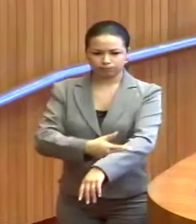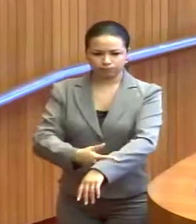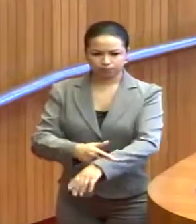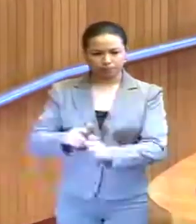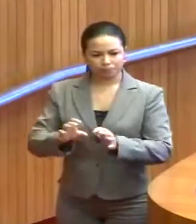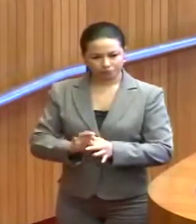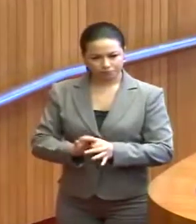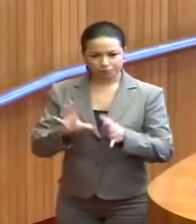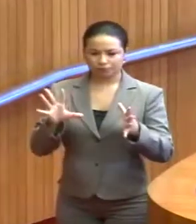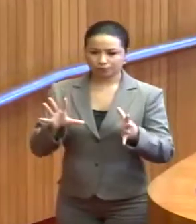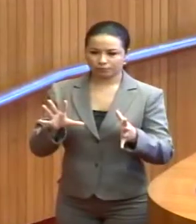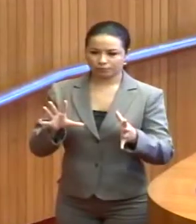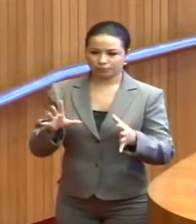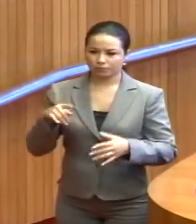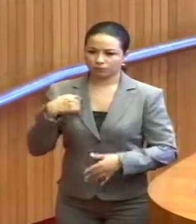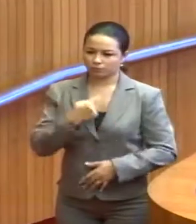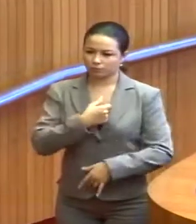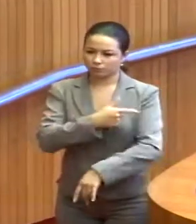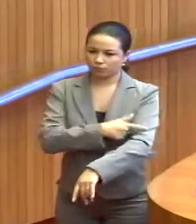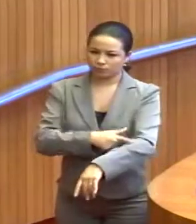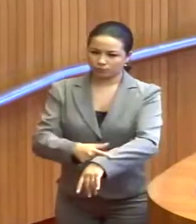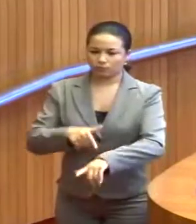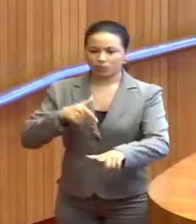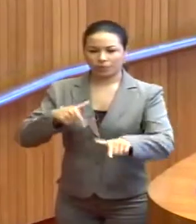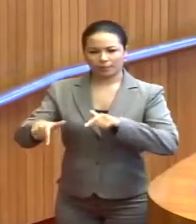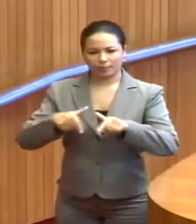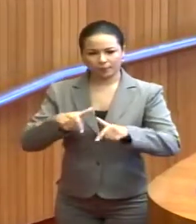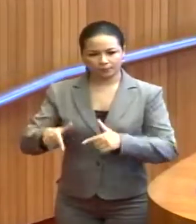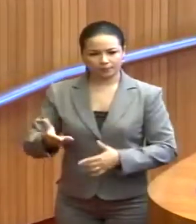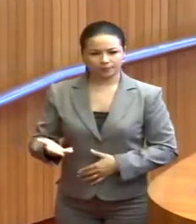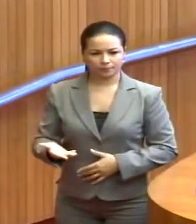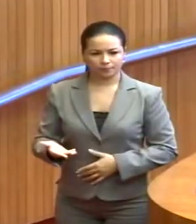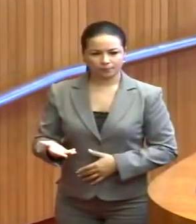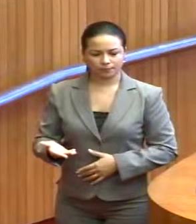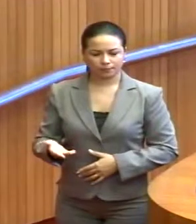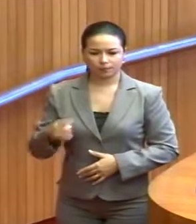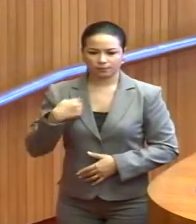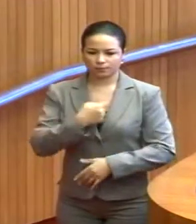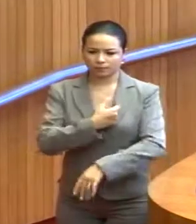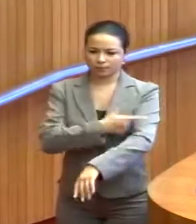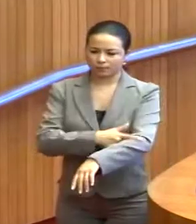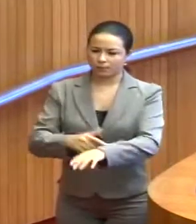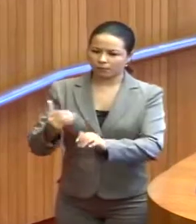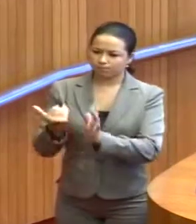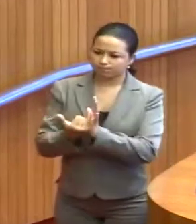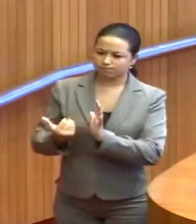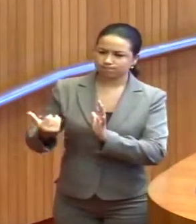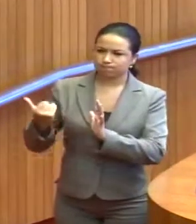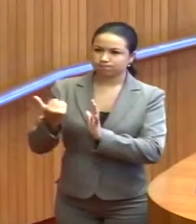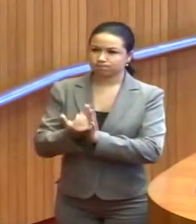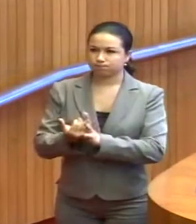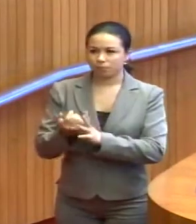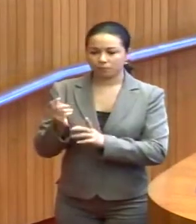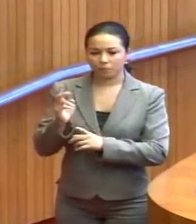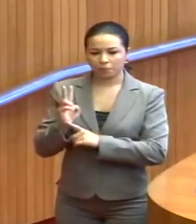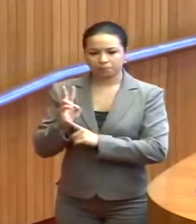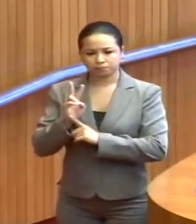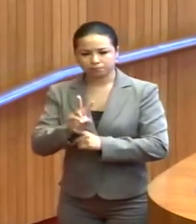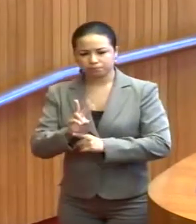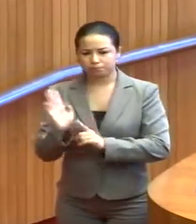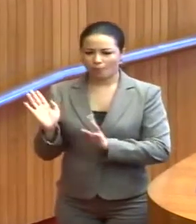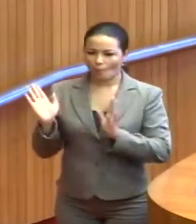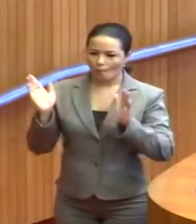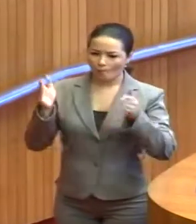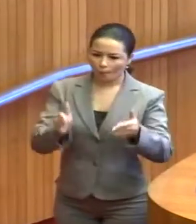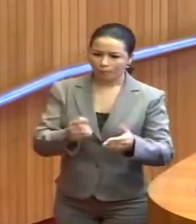independência, a nossa postura de trabalho, e a nossa postura, acima de tudo, voltada para cada homem, para cada